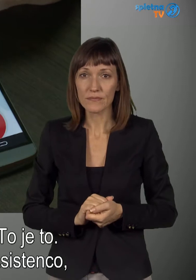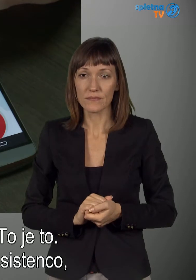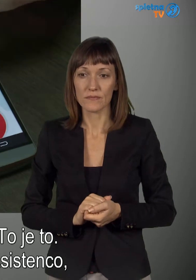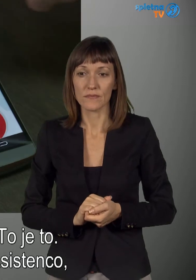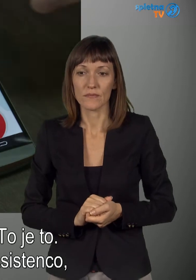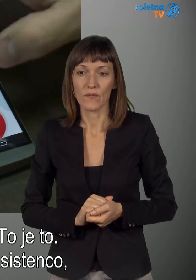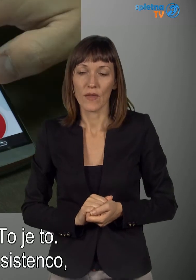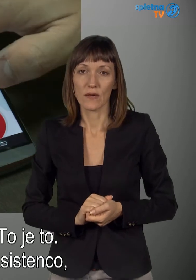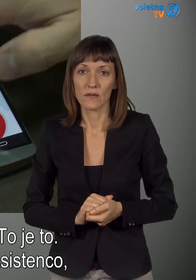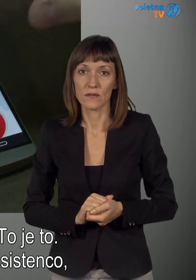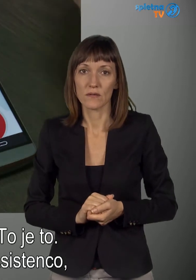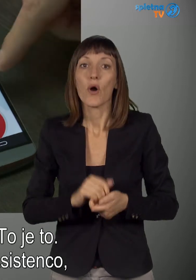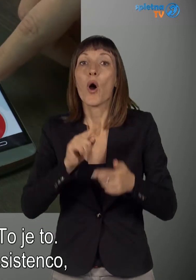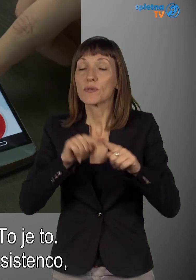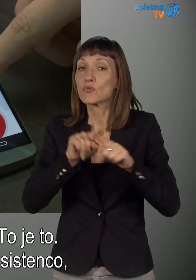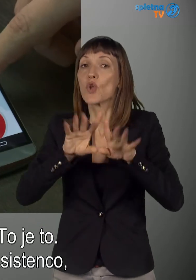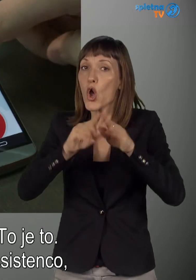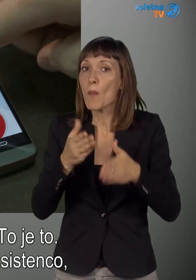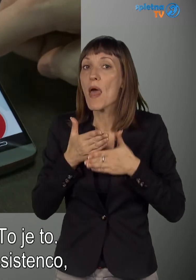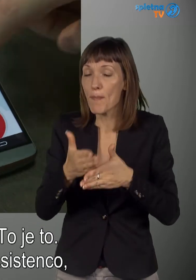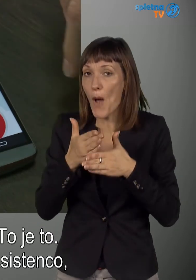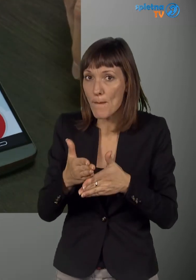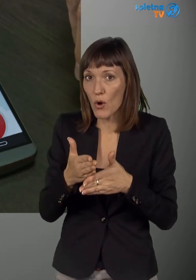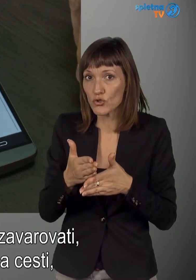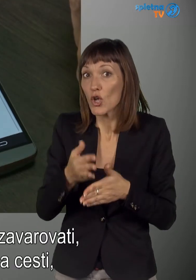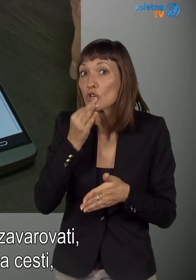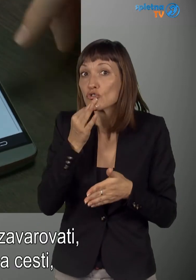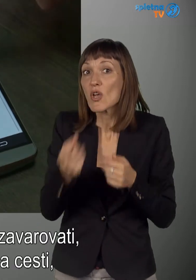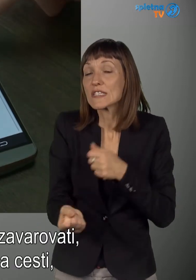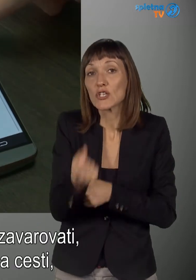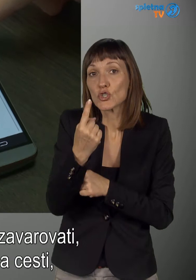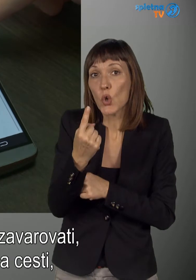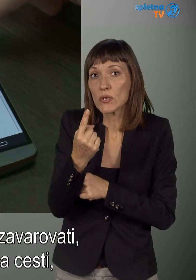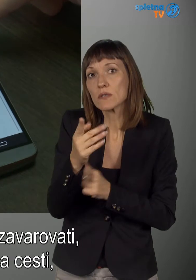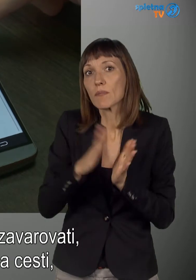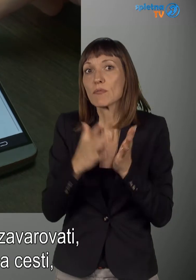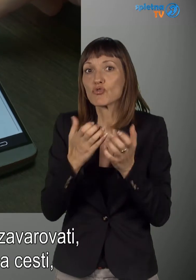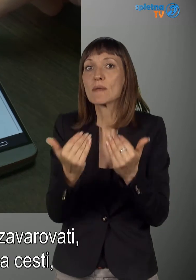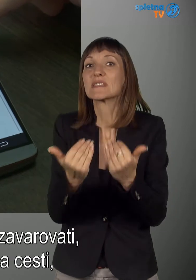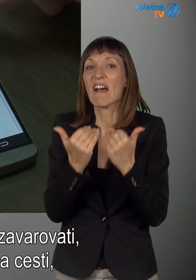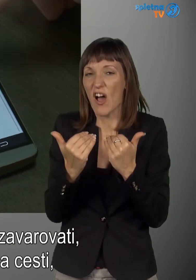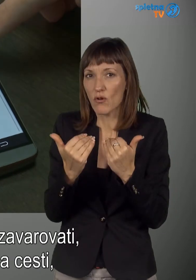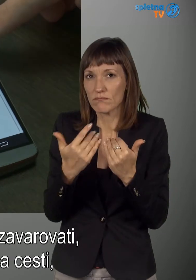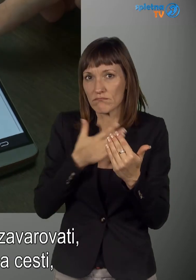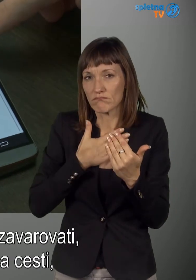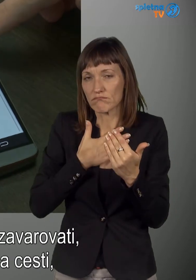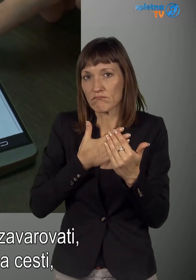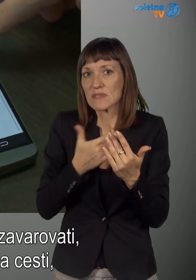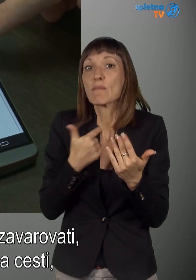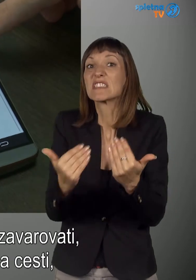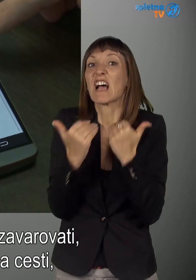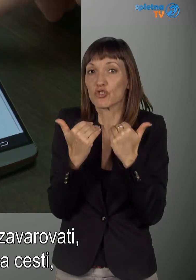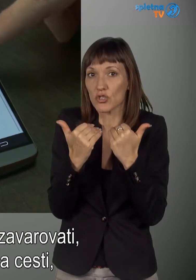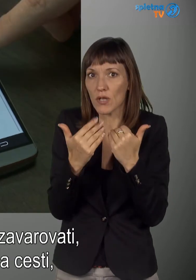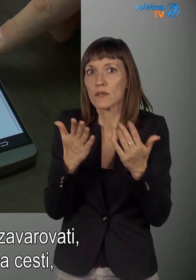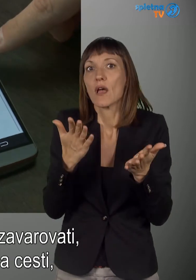To je to. Potem imamo celotno asistenco. V primeru, da se hočemo zavarovati. Da imamo probleme